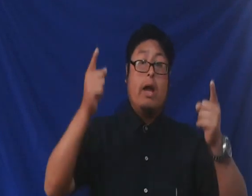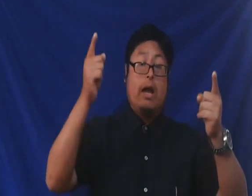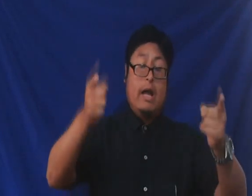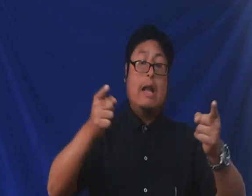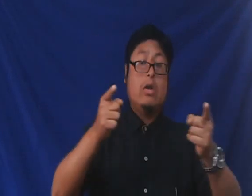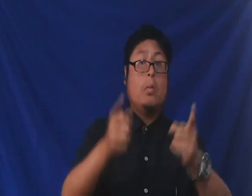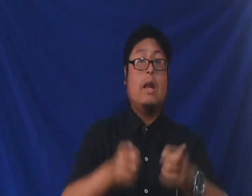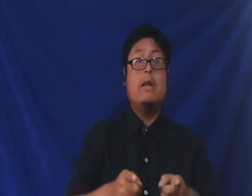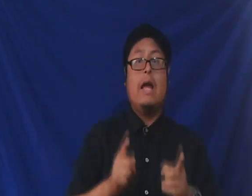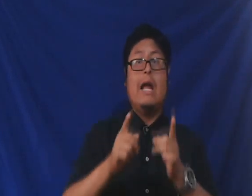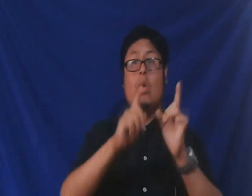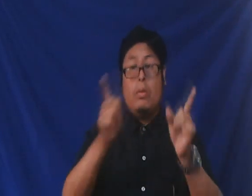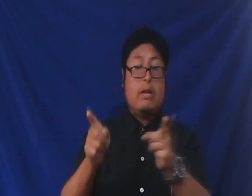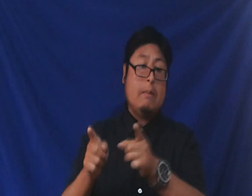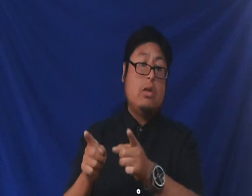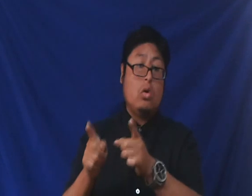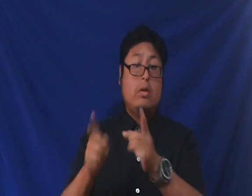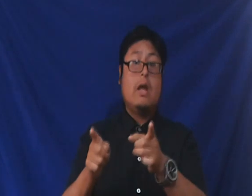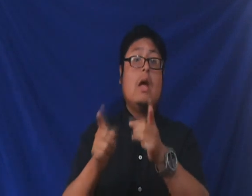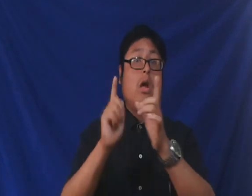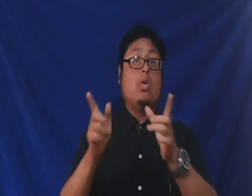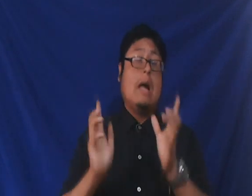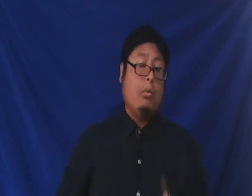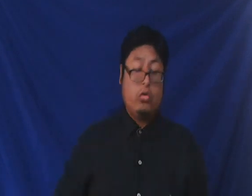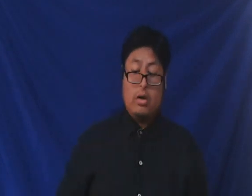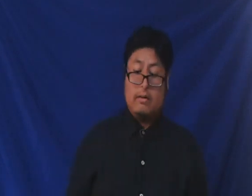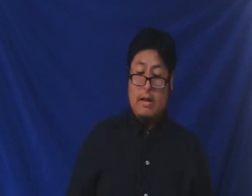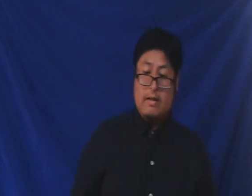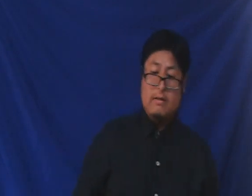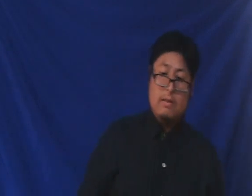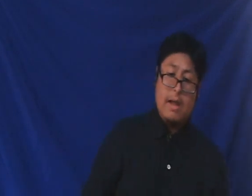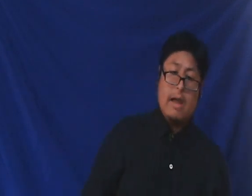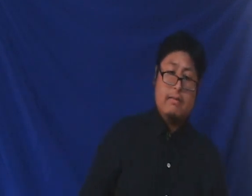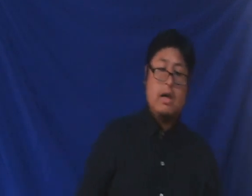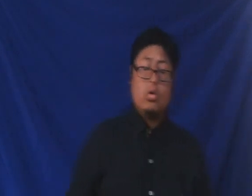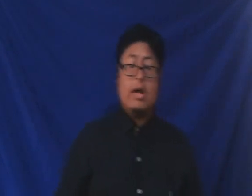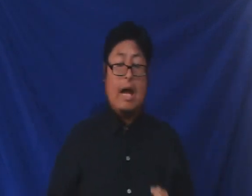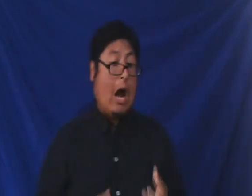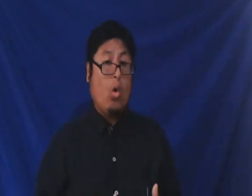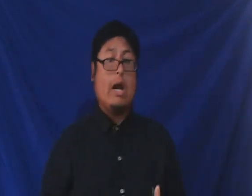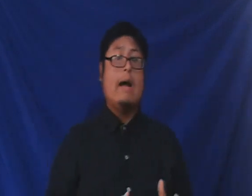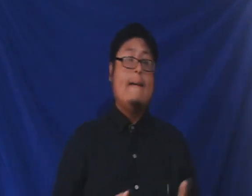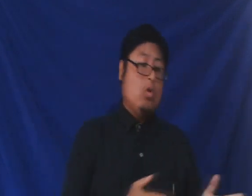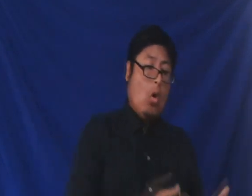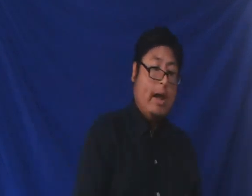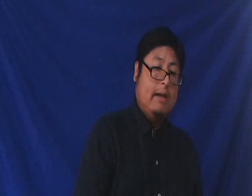en el como en el Nuevo Testamento lo dicen los apóstoles. Si bien es cierto que ahora no hay